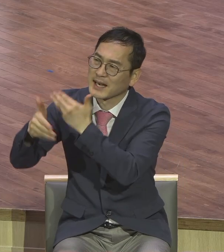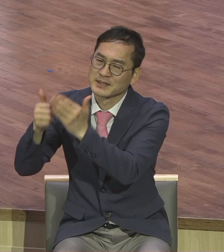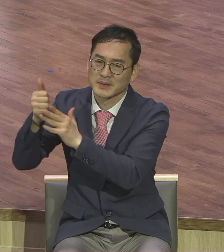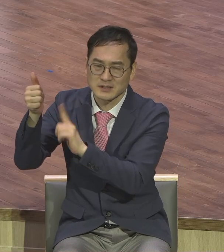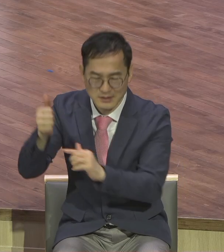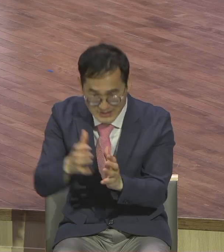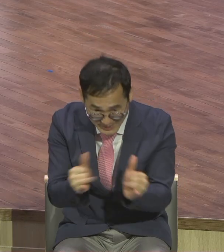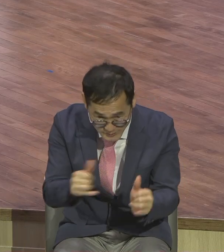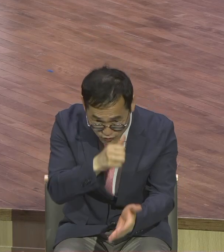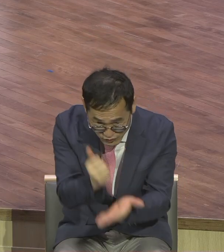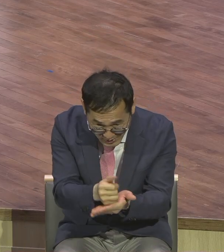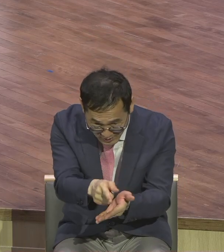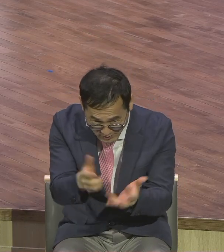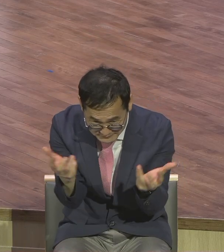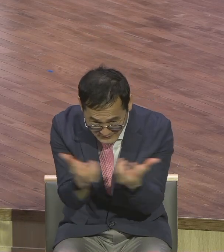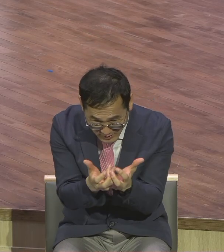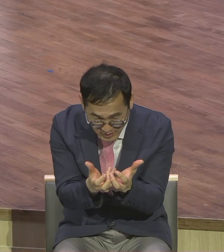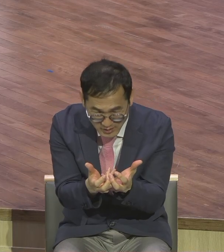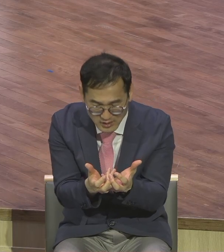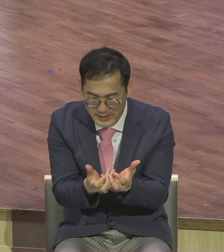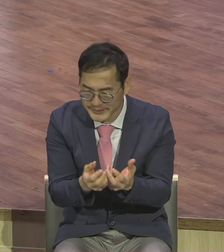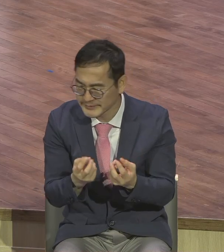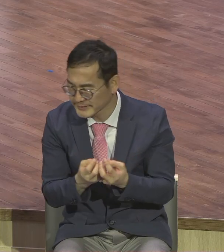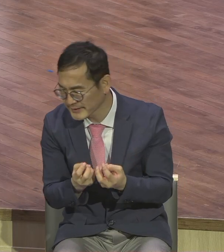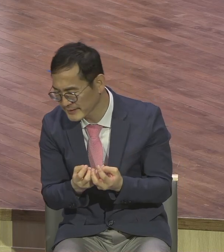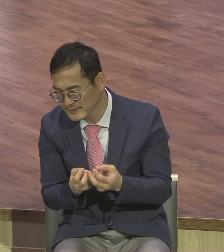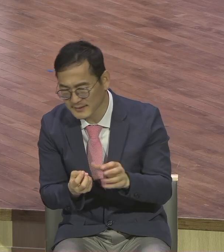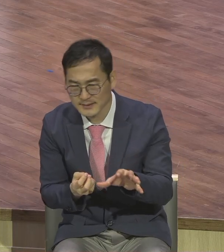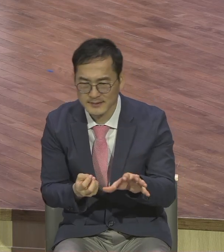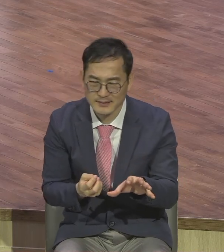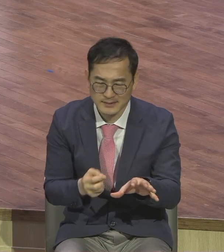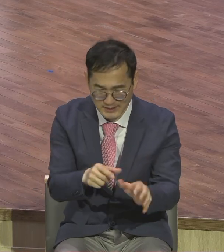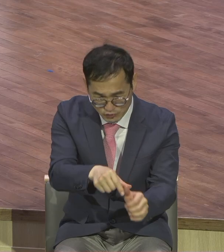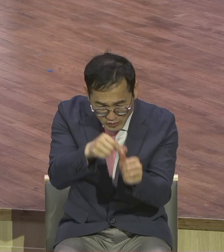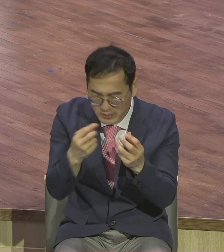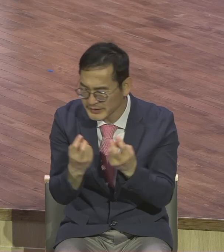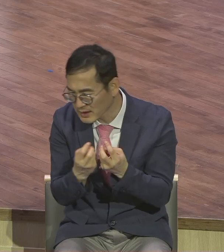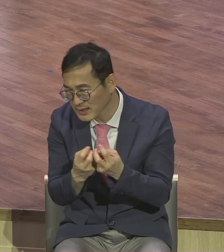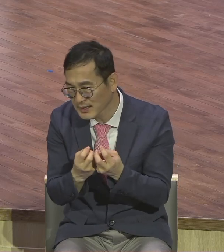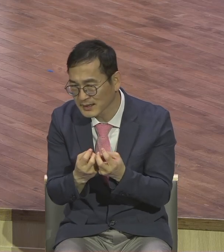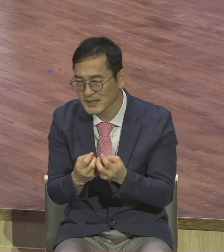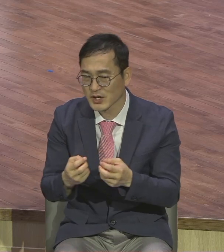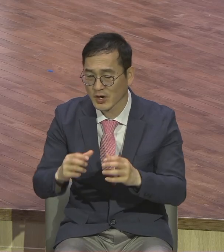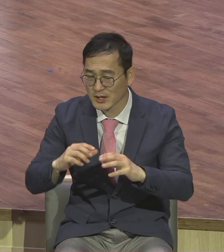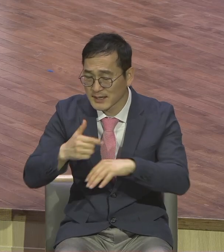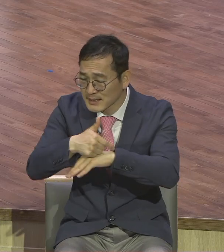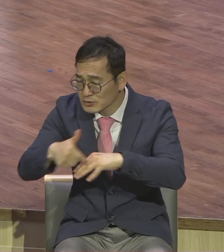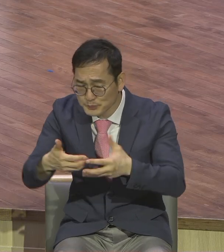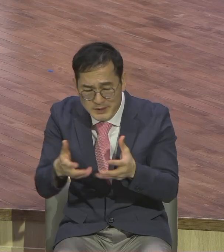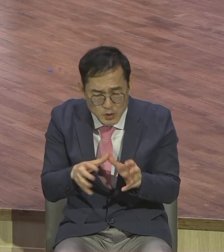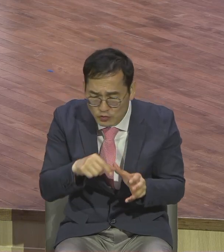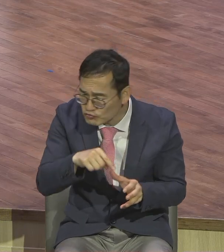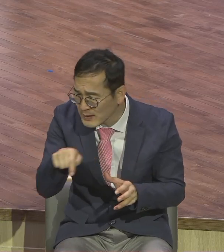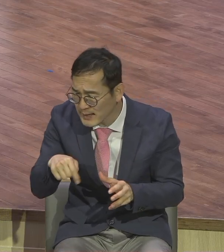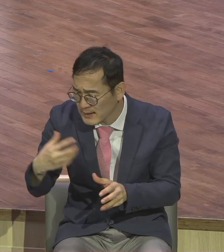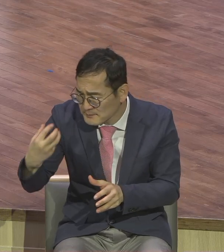이때 한민족을 택해야 했습니다. 사람으로 와야 되기 때문에 한민족을 택했는데 그 한민족 중량 역할을 하기 때문에